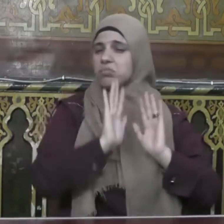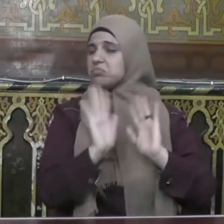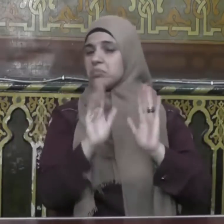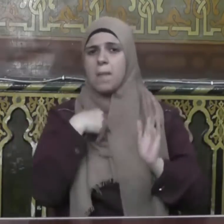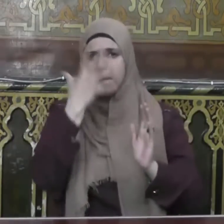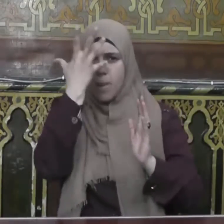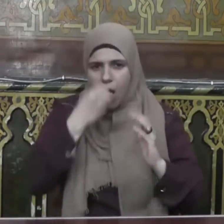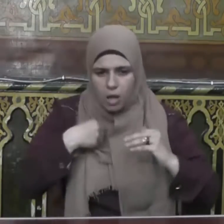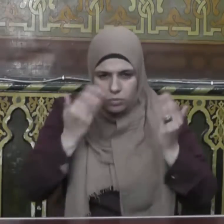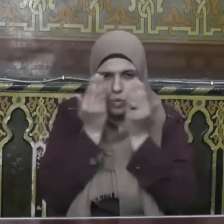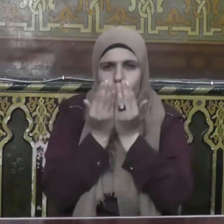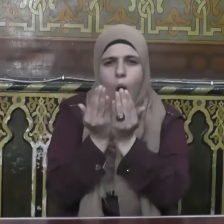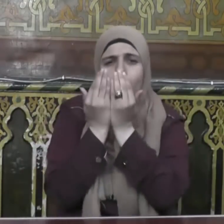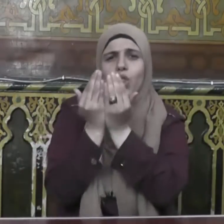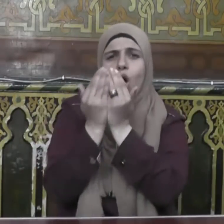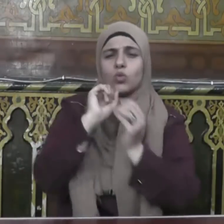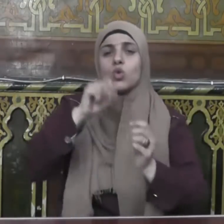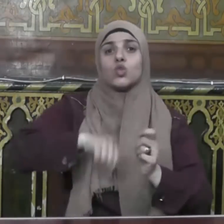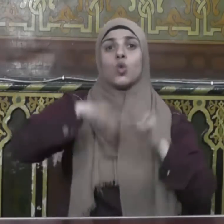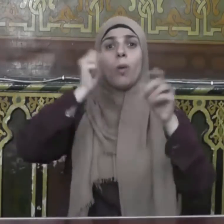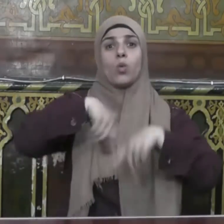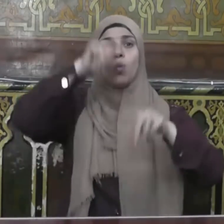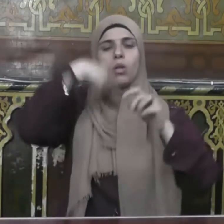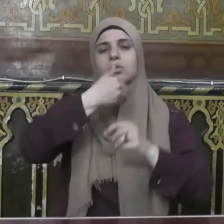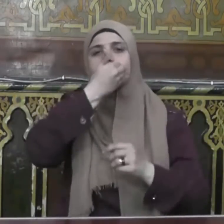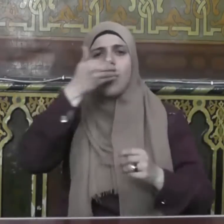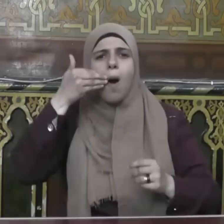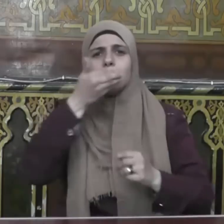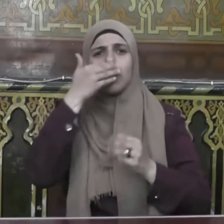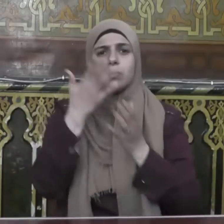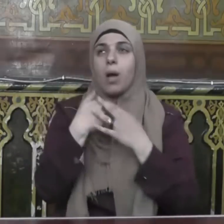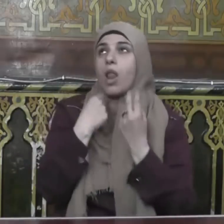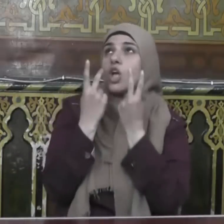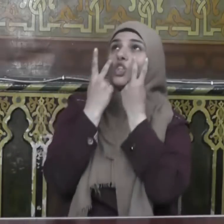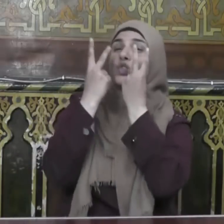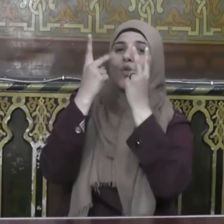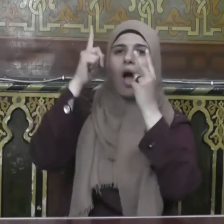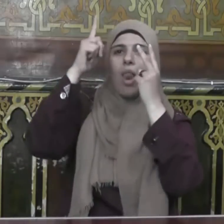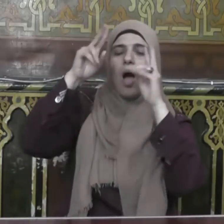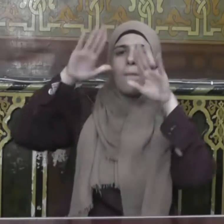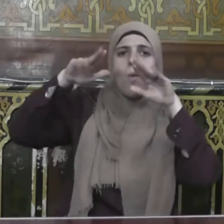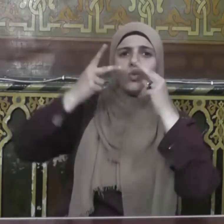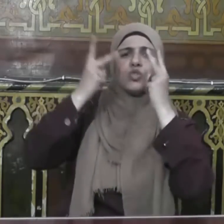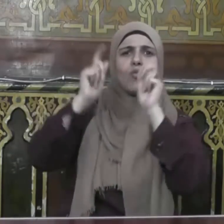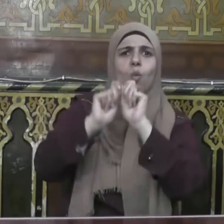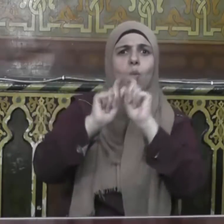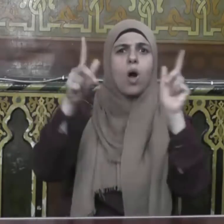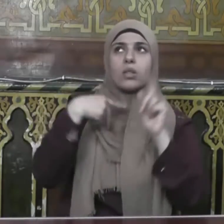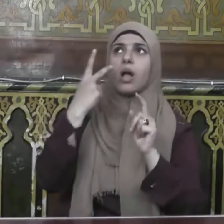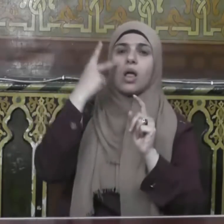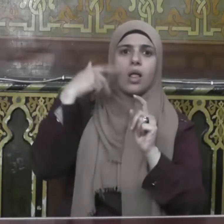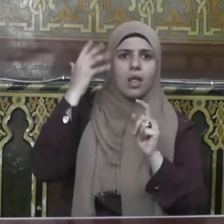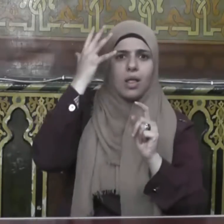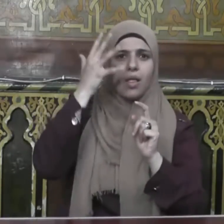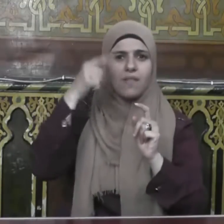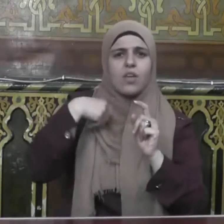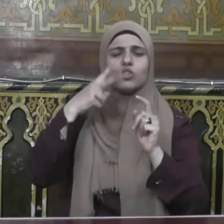وأضمأت نهاري وكأني أنظر إلى عرش ربي بارزا وكأني أنظر إلى أهل الجنة